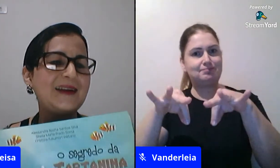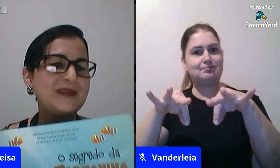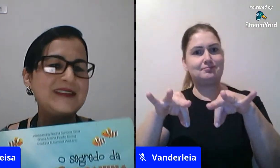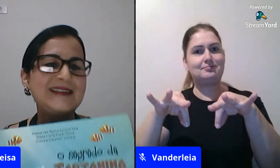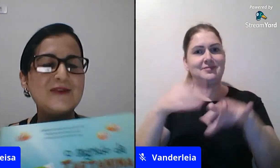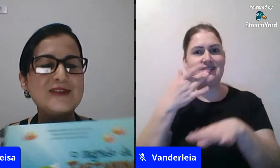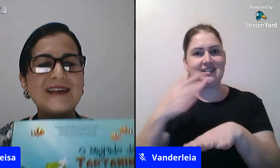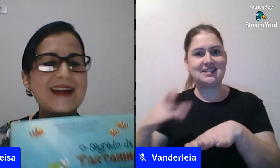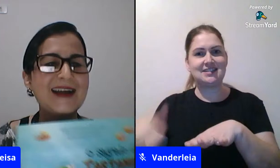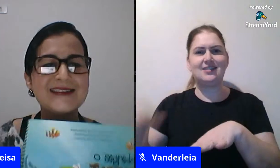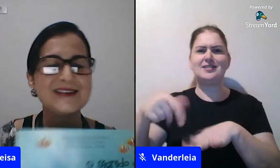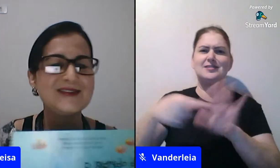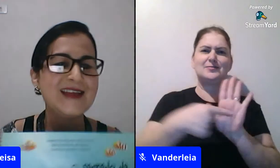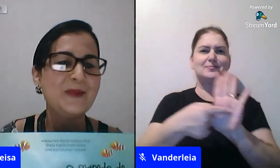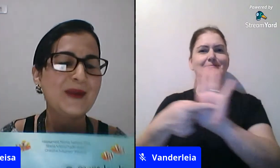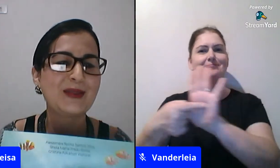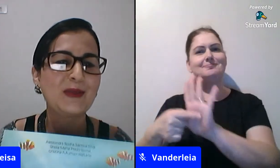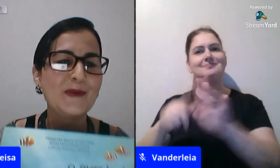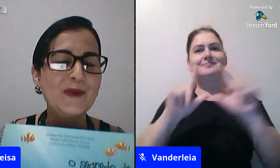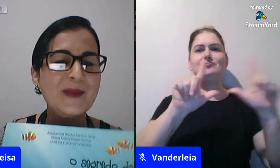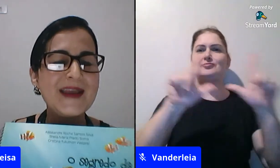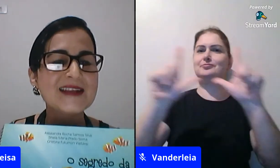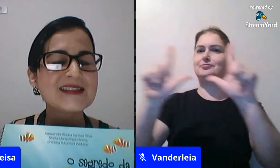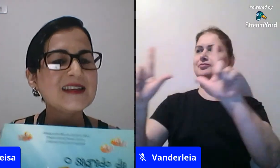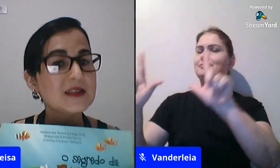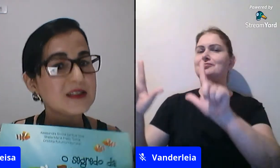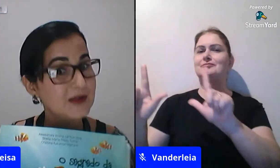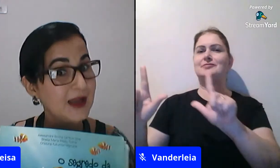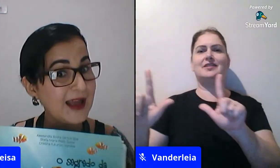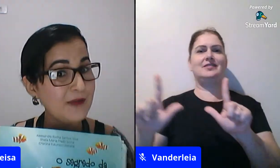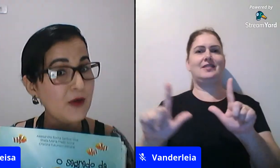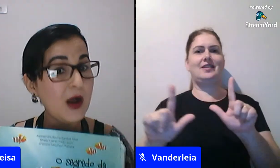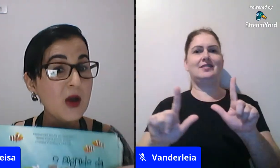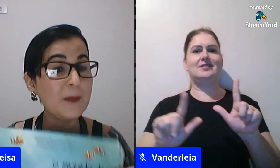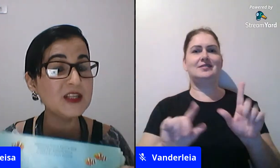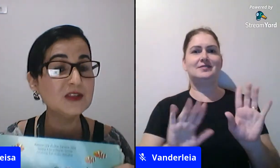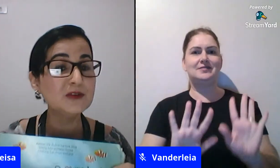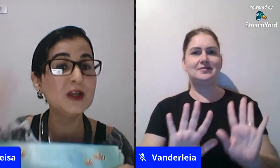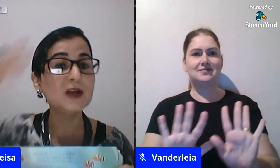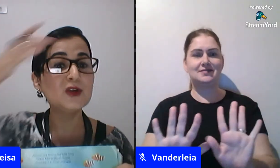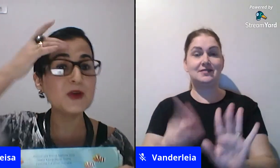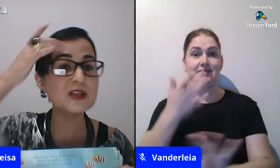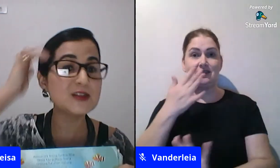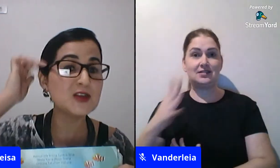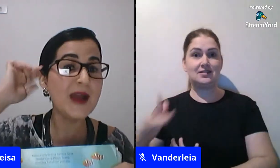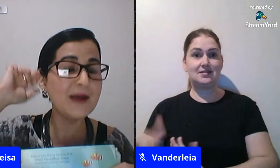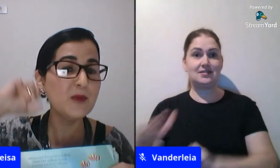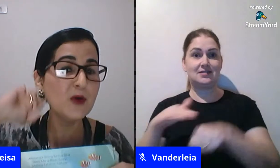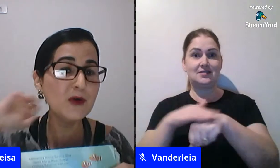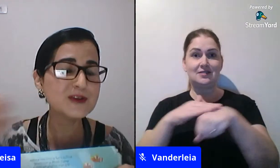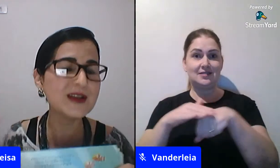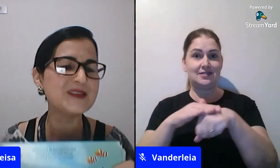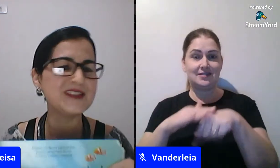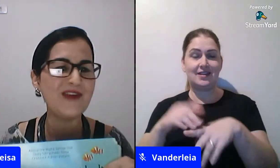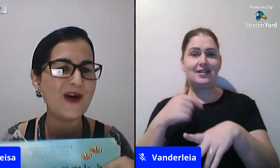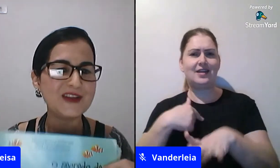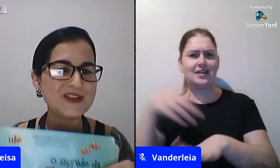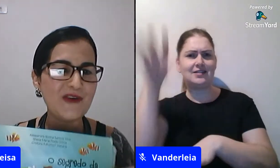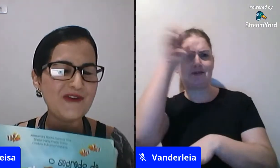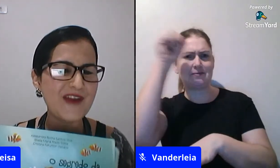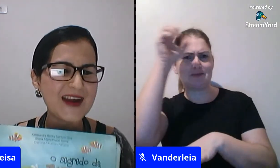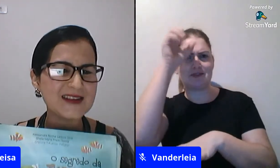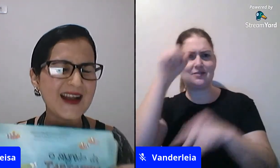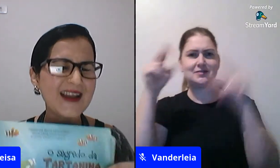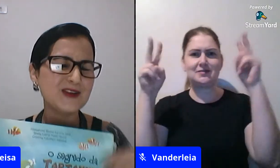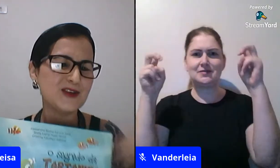iam lá apresentavam os cartazes que elas fizeram pra turma e as crianças falavam eu aprendi no projeto sobre abuso aí precisa de ver a